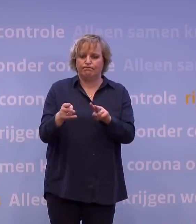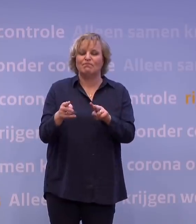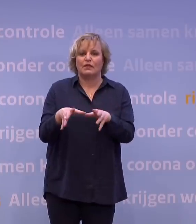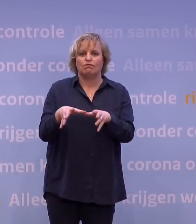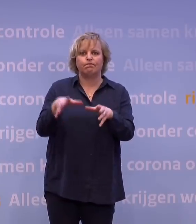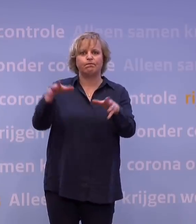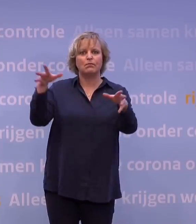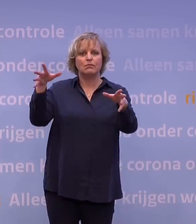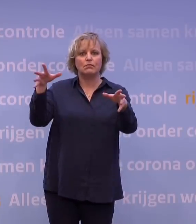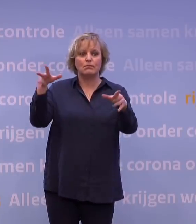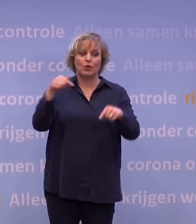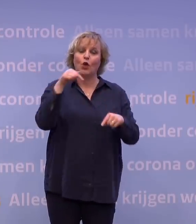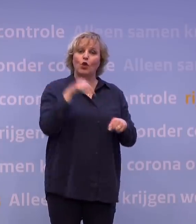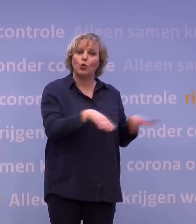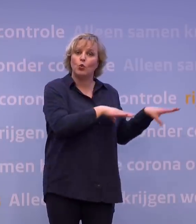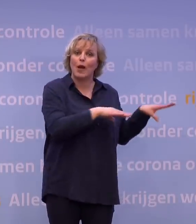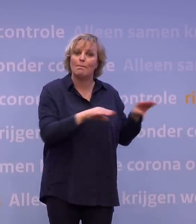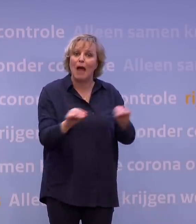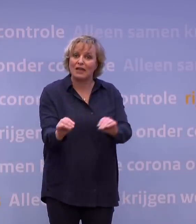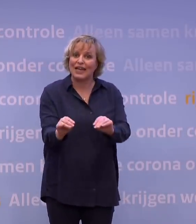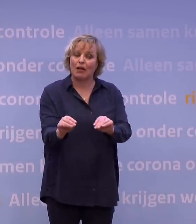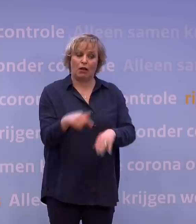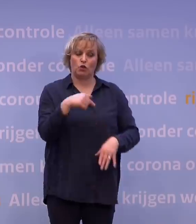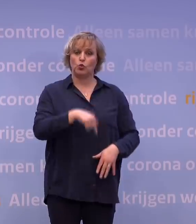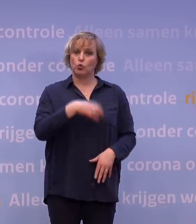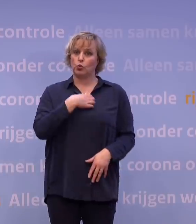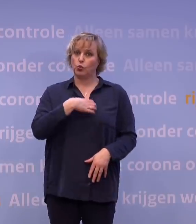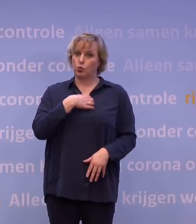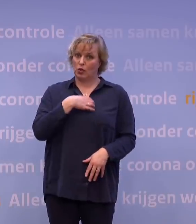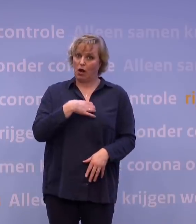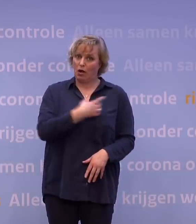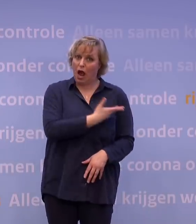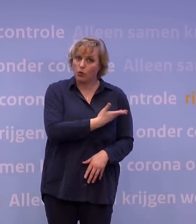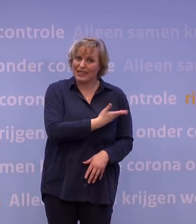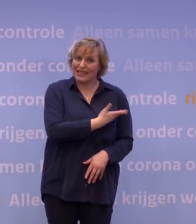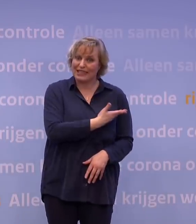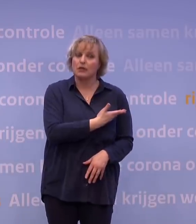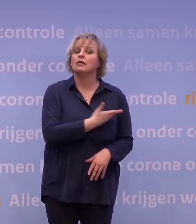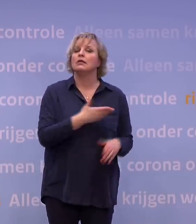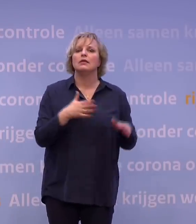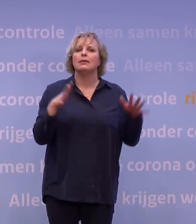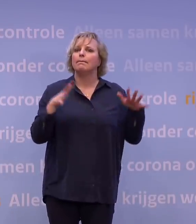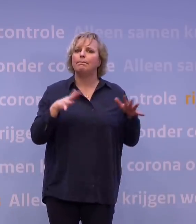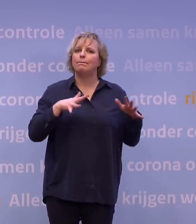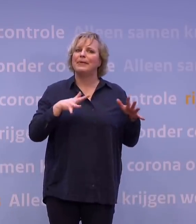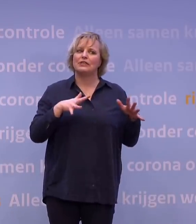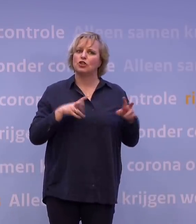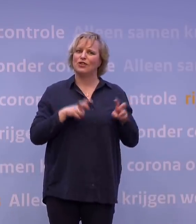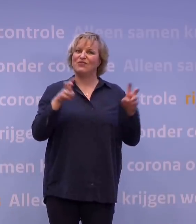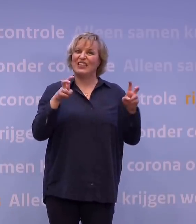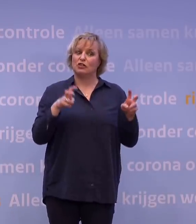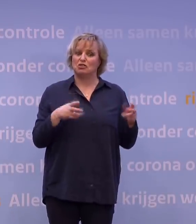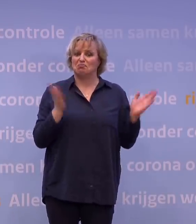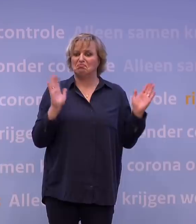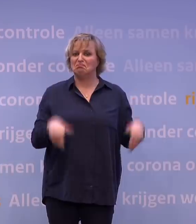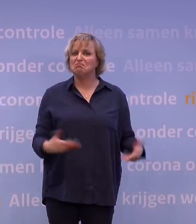we zien eigenlijk met de huidige maatregelen, met de huidige compliance ook, is dat Britse virus eigenlijk dus kennelijk niet, daar is dat Britse virus kennelijk niet van onder de